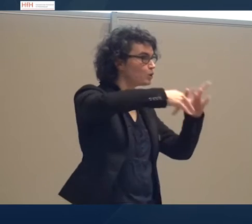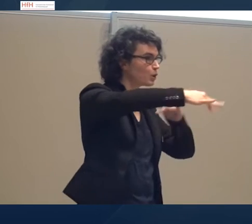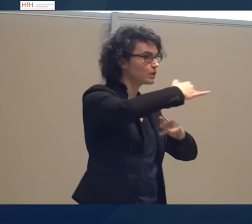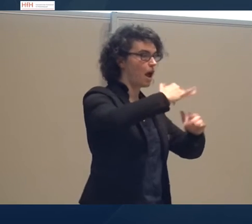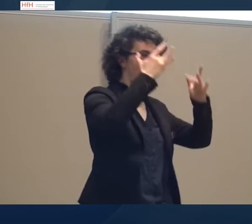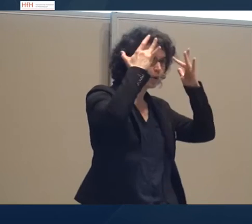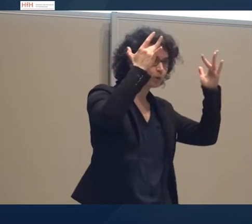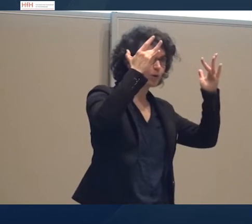Rahmen.